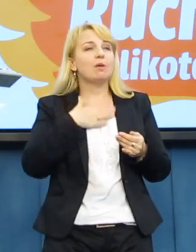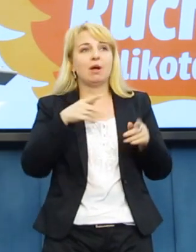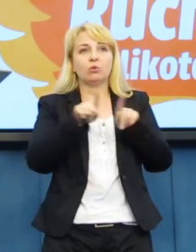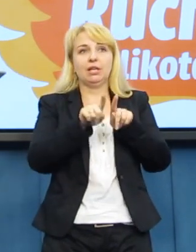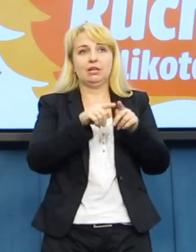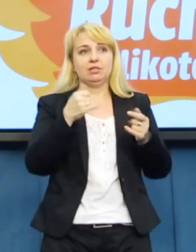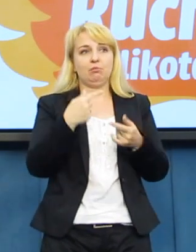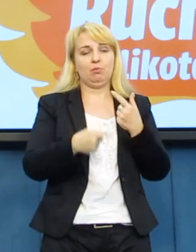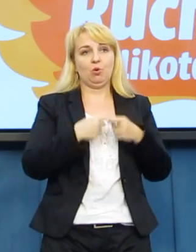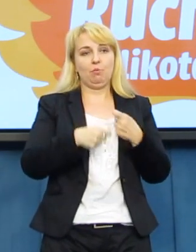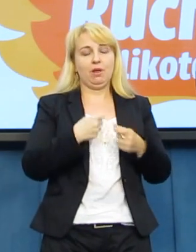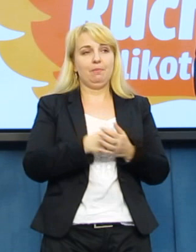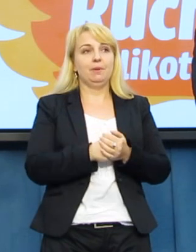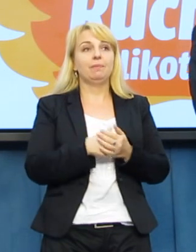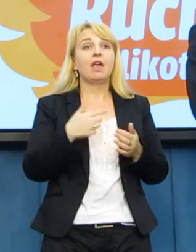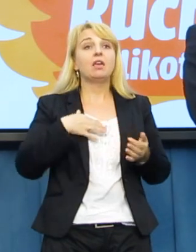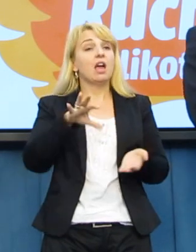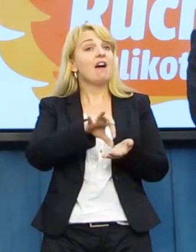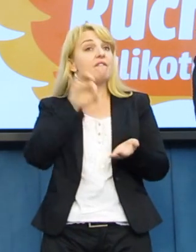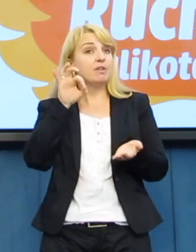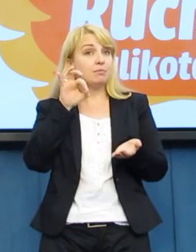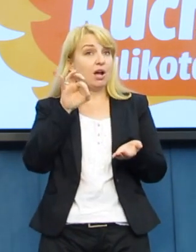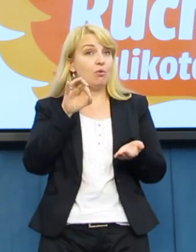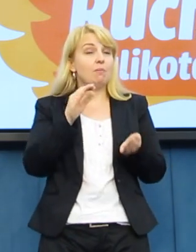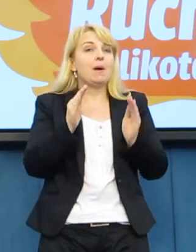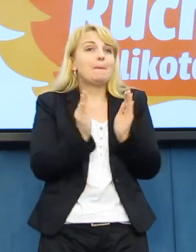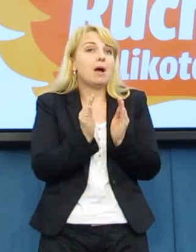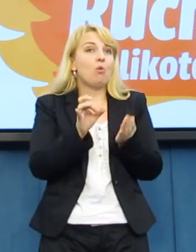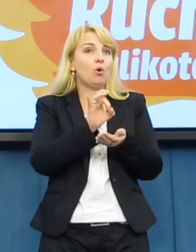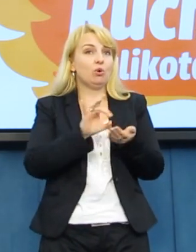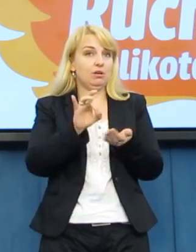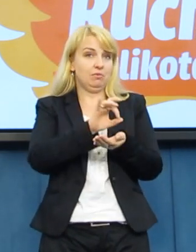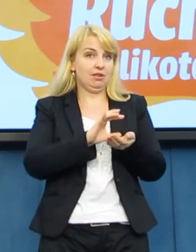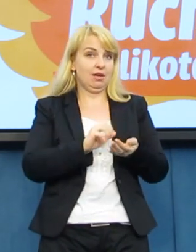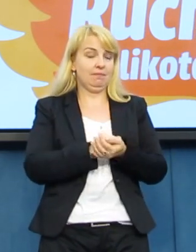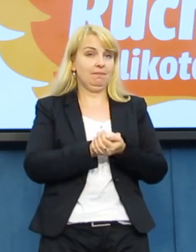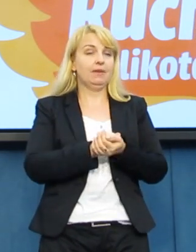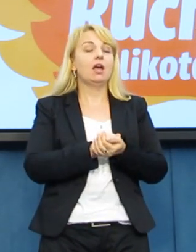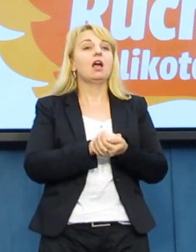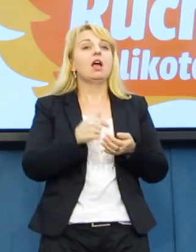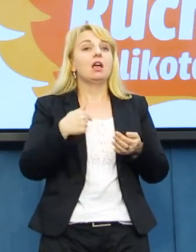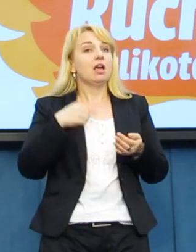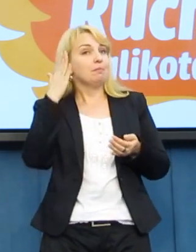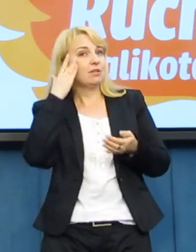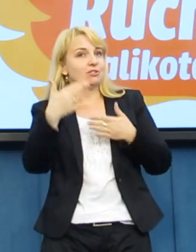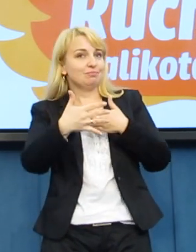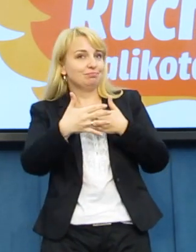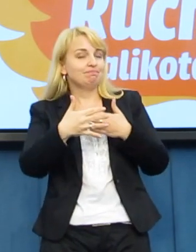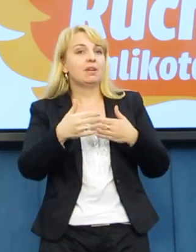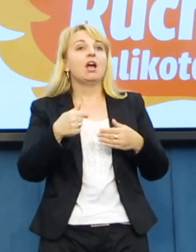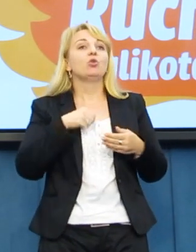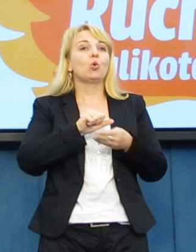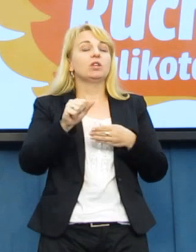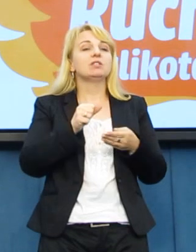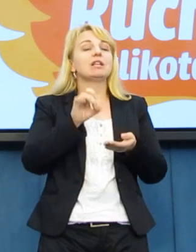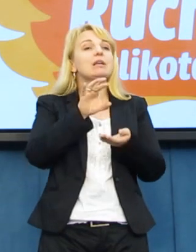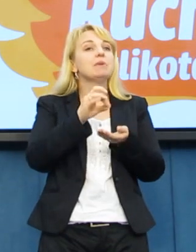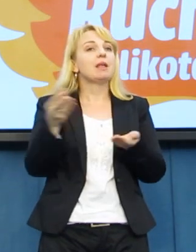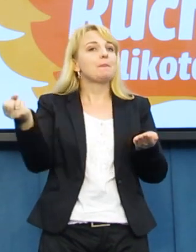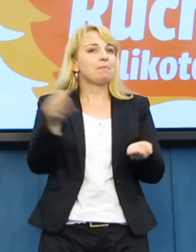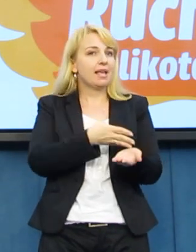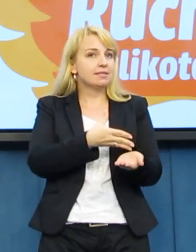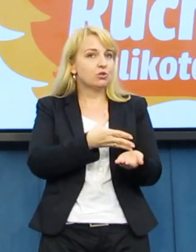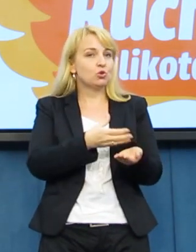bardzo. Ja wybrałem taką maleńką gminę, najmniejszą w moim powiecie, tam gdzie mieszkam, czyli w powiecie piasyczyńskim,